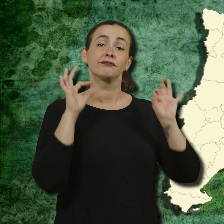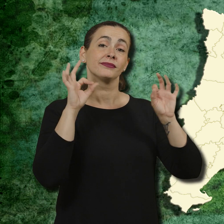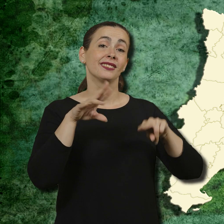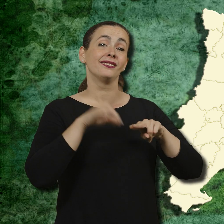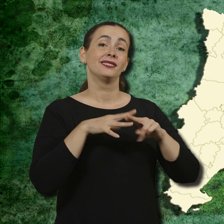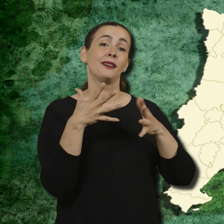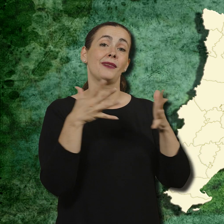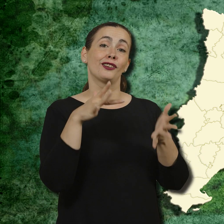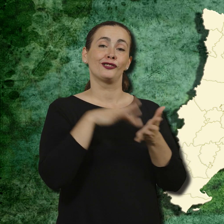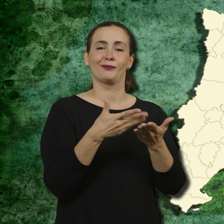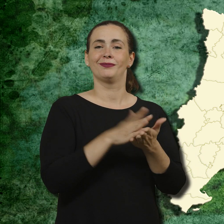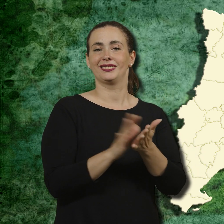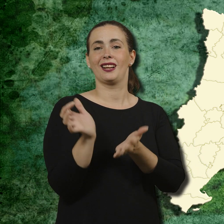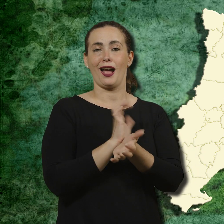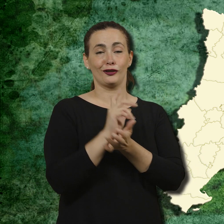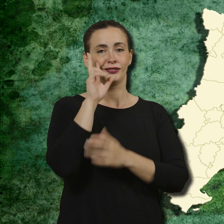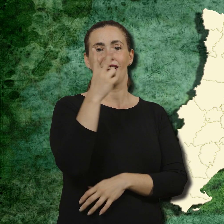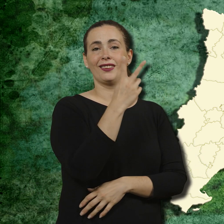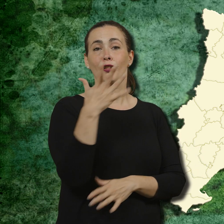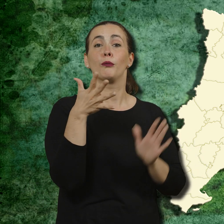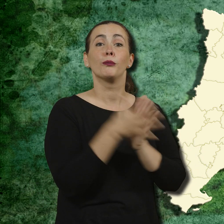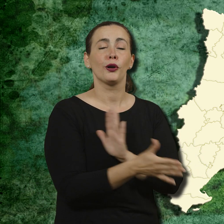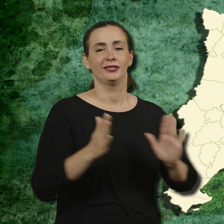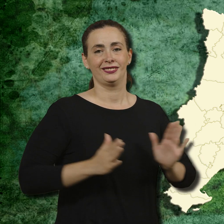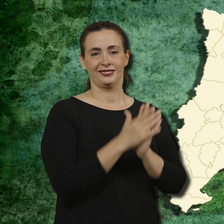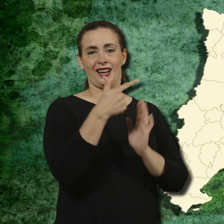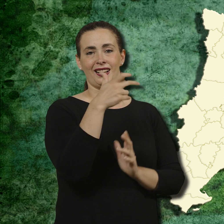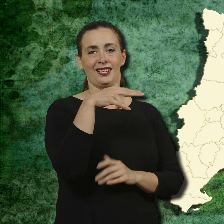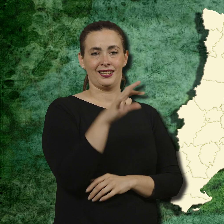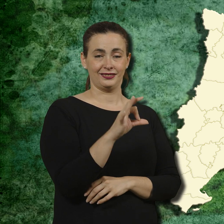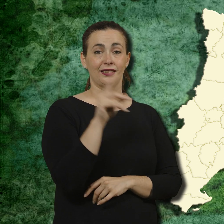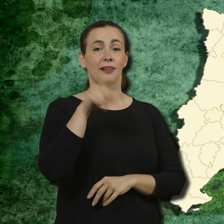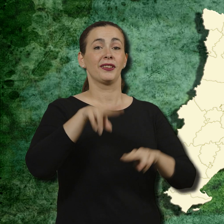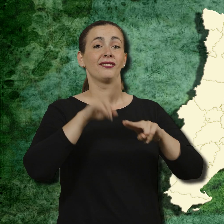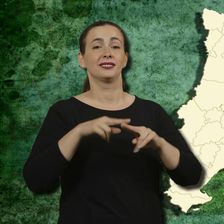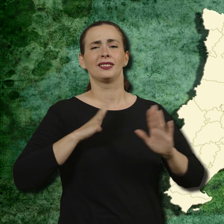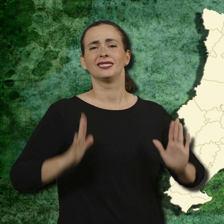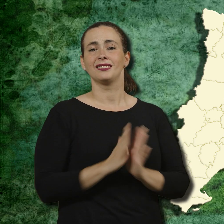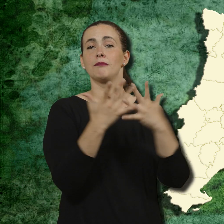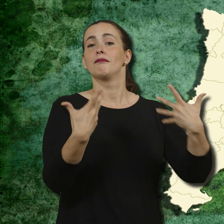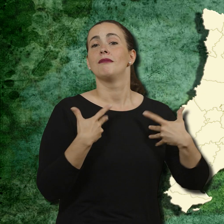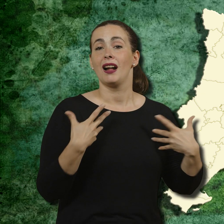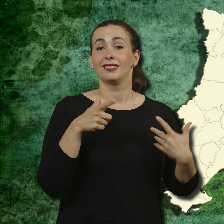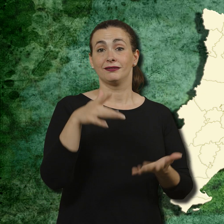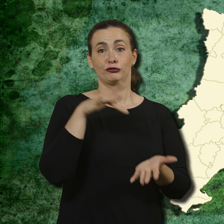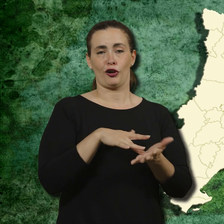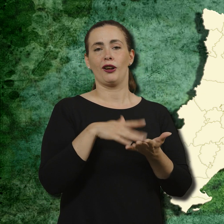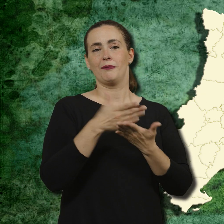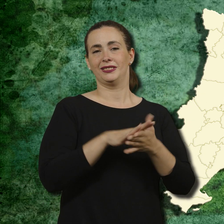Festa Major Festa Major de Sant Genís el 25 d'agost Festes dels Sants Màrtirs de finals d'abril a